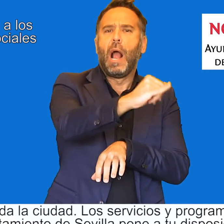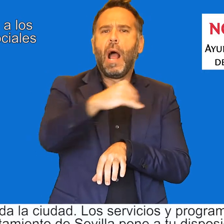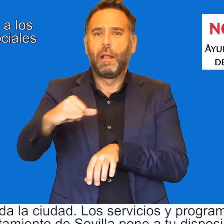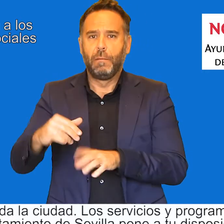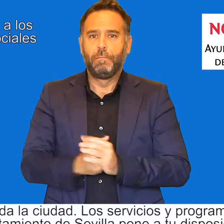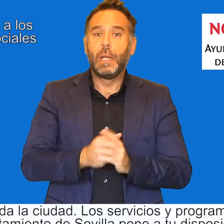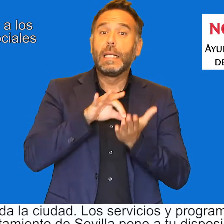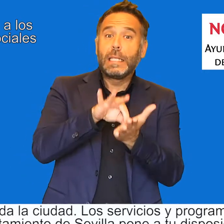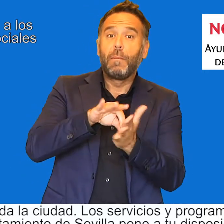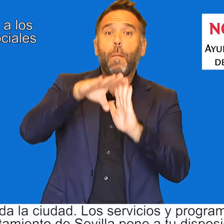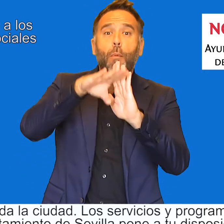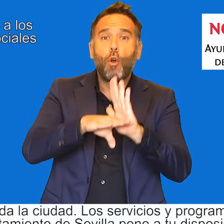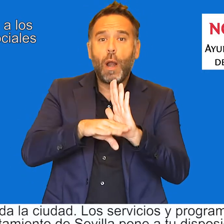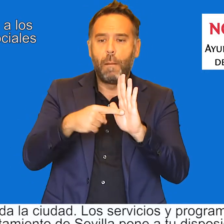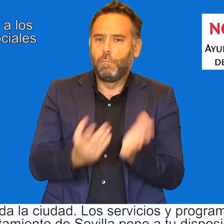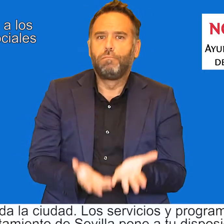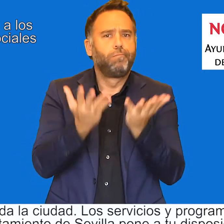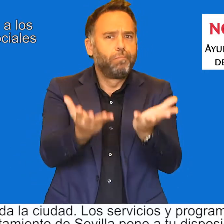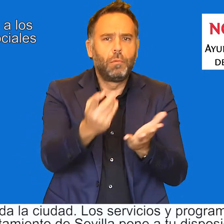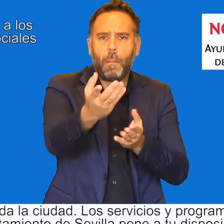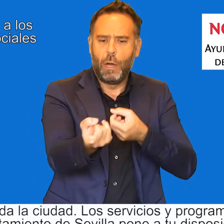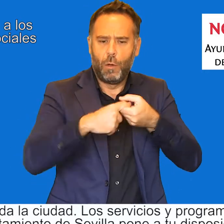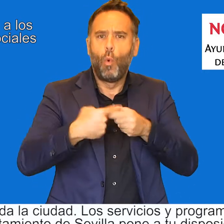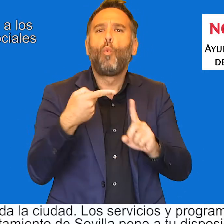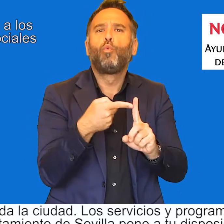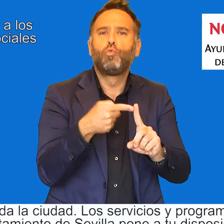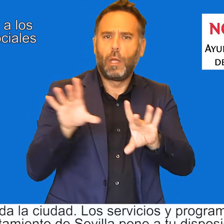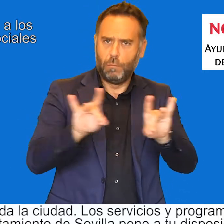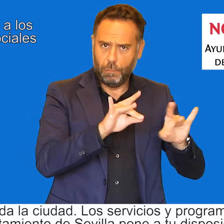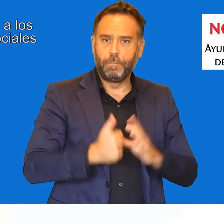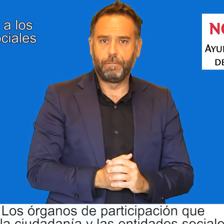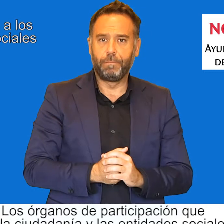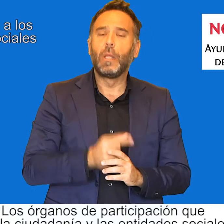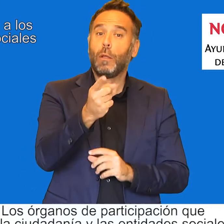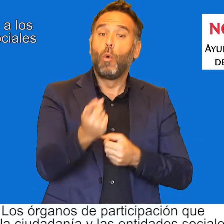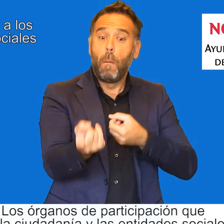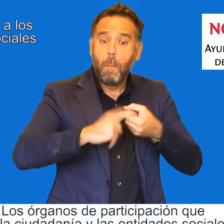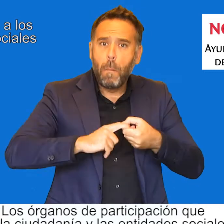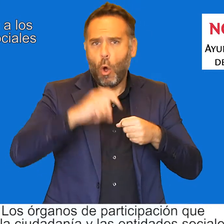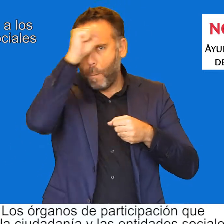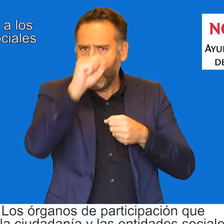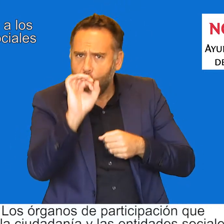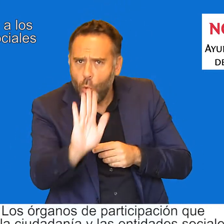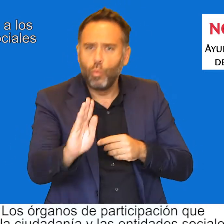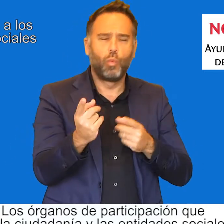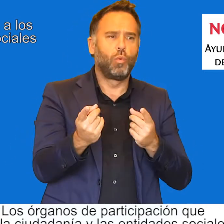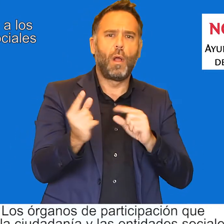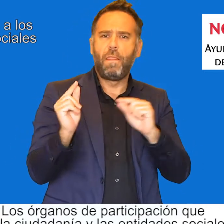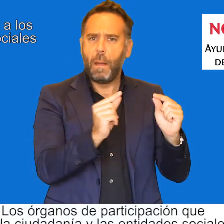programas que el Ayuntamiento de Sevilla pone a tu disposición, los órganos de participación que tiene